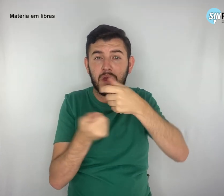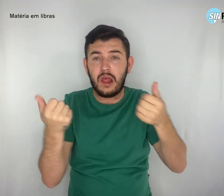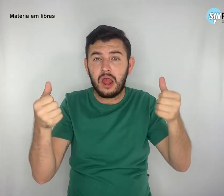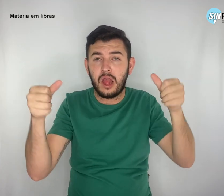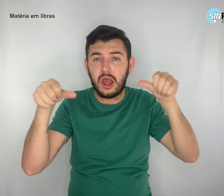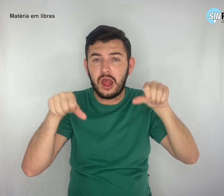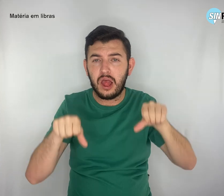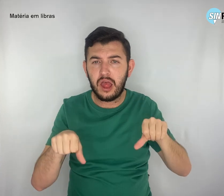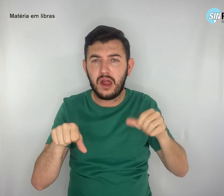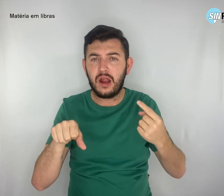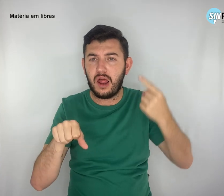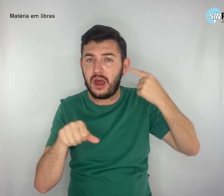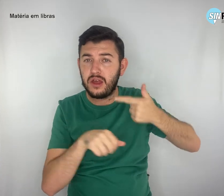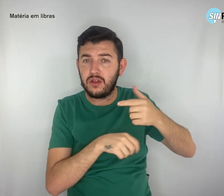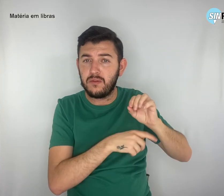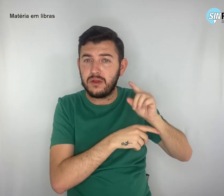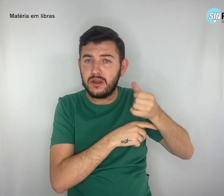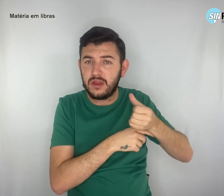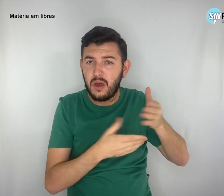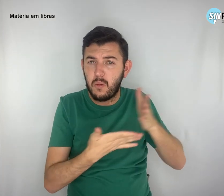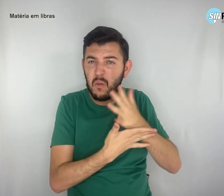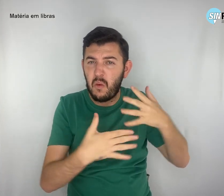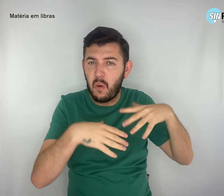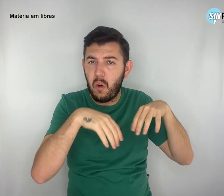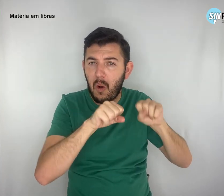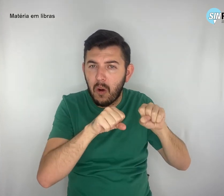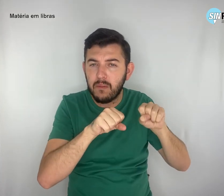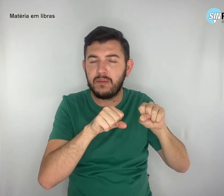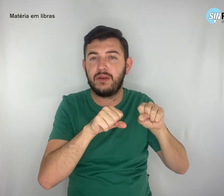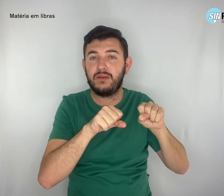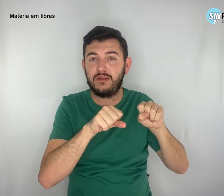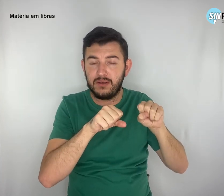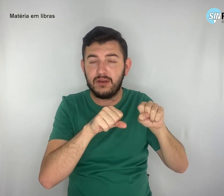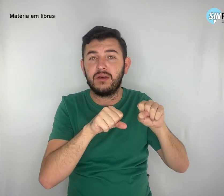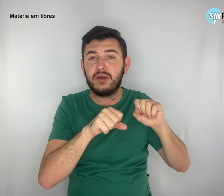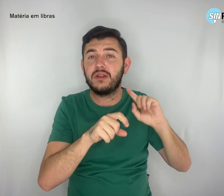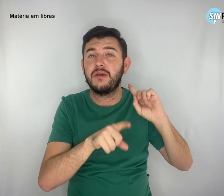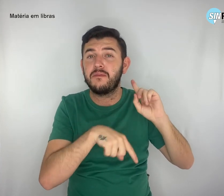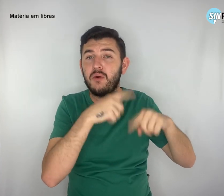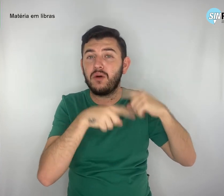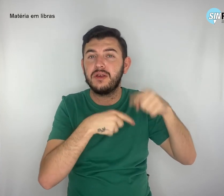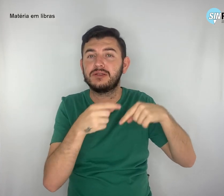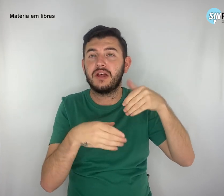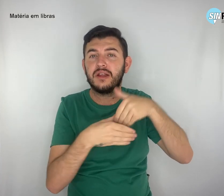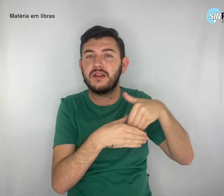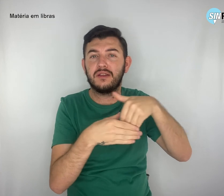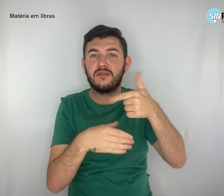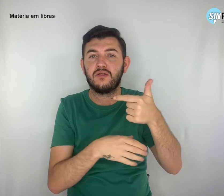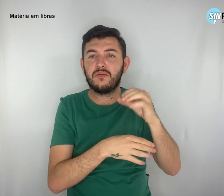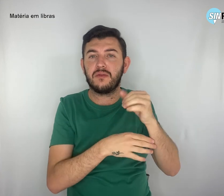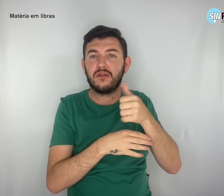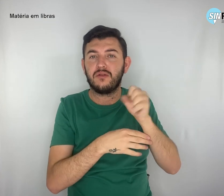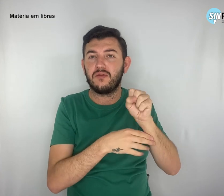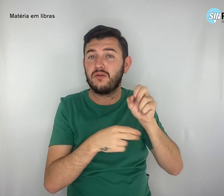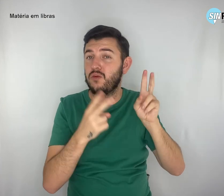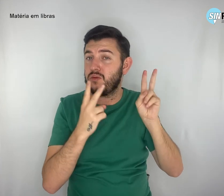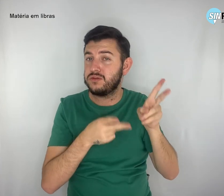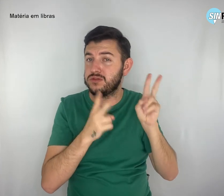aplicado em 2016 e continuado nas eleições de 2018, com largo uso de